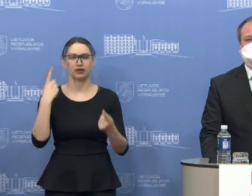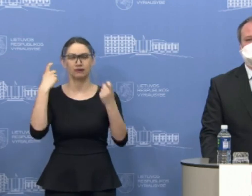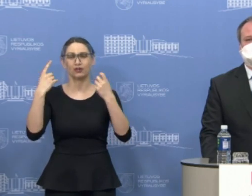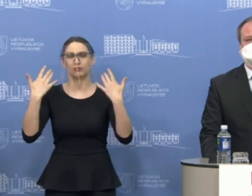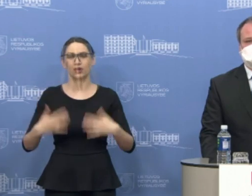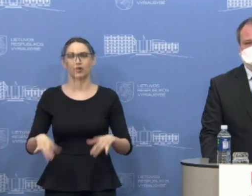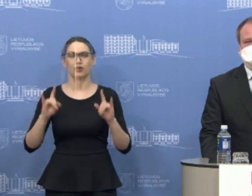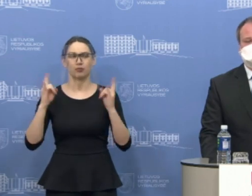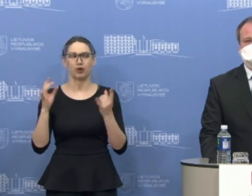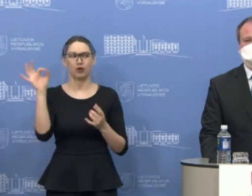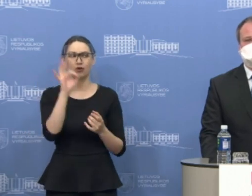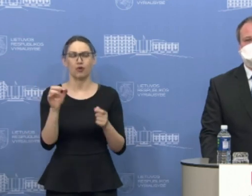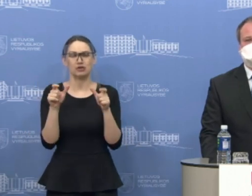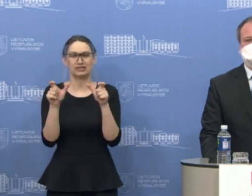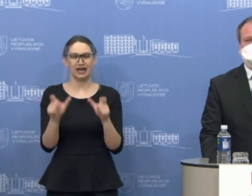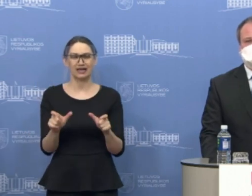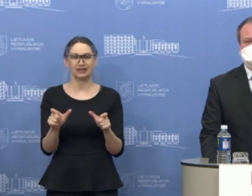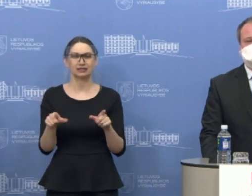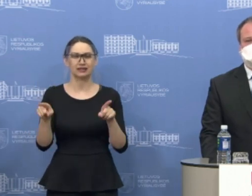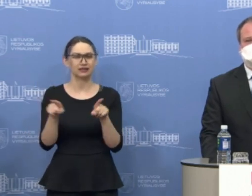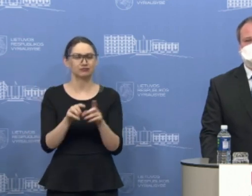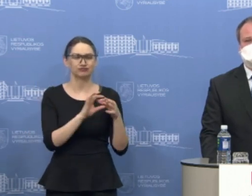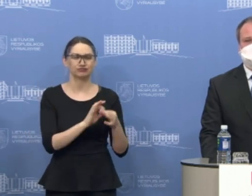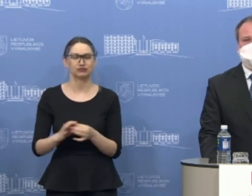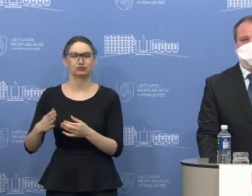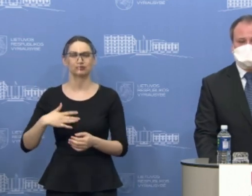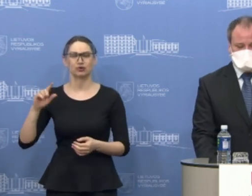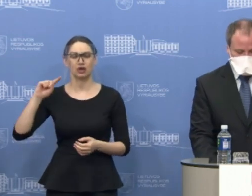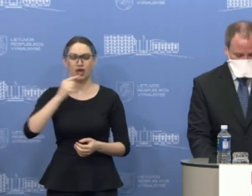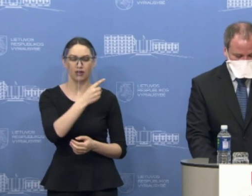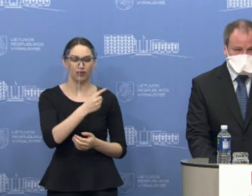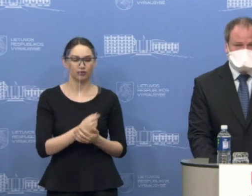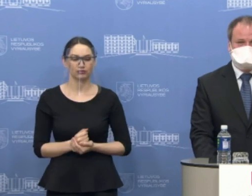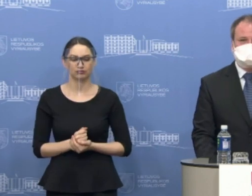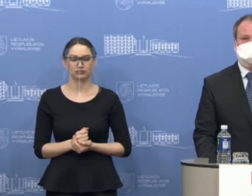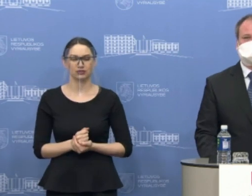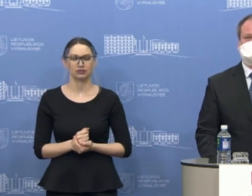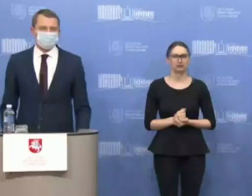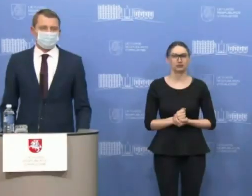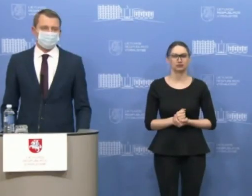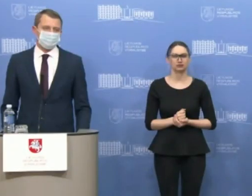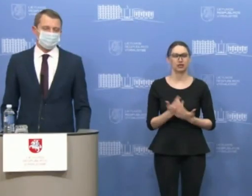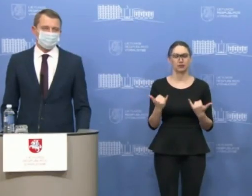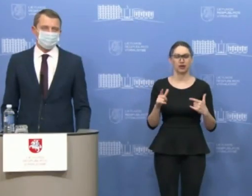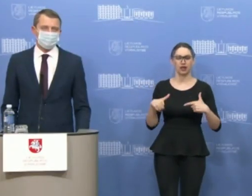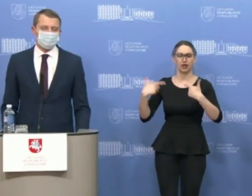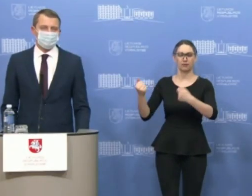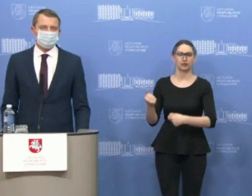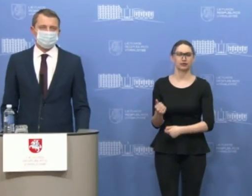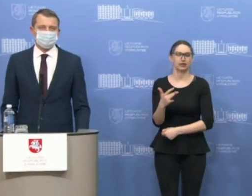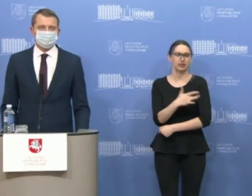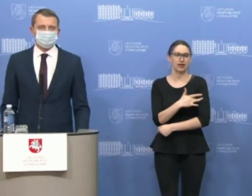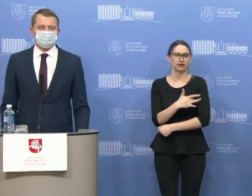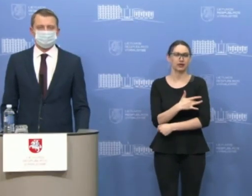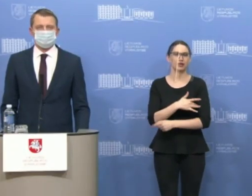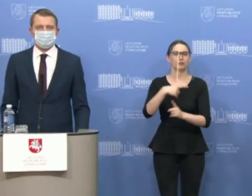laikysime karantino, yra susijusi ir mūsų ekonomikos ateitis, o apie ją aš perdu du žodį mūsų energetikos